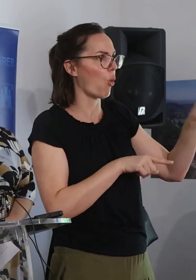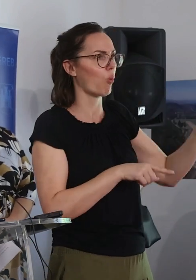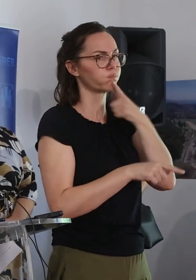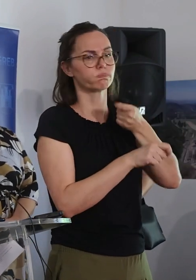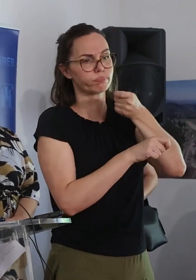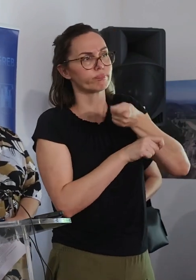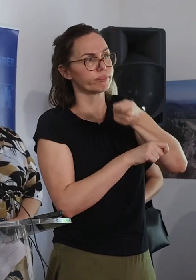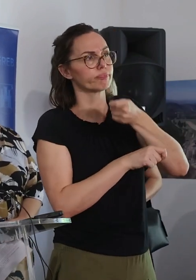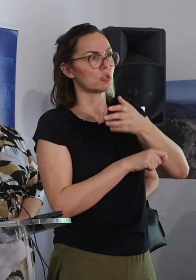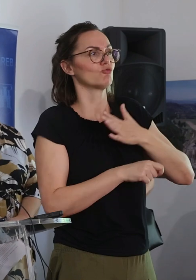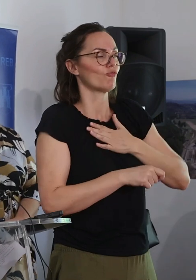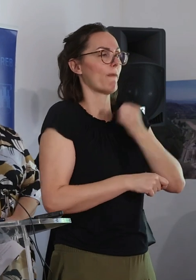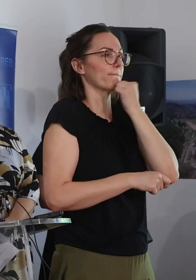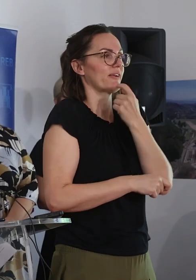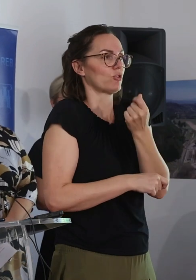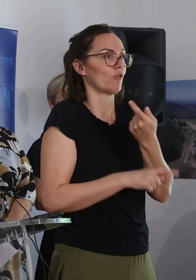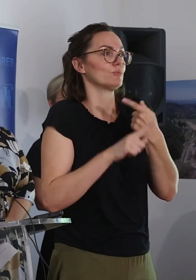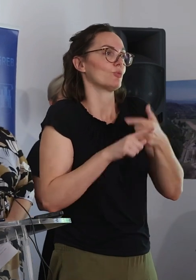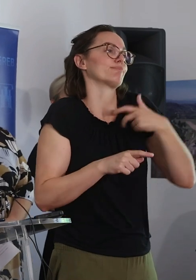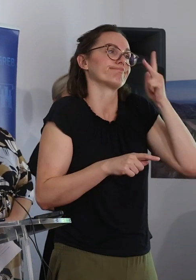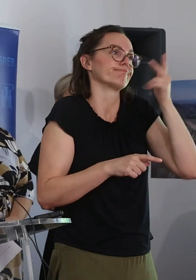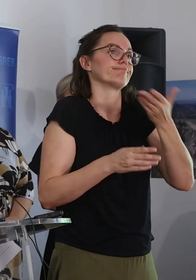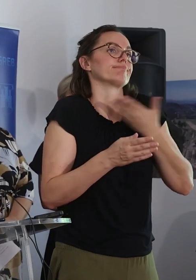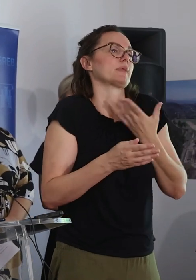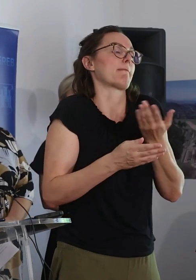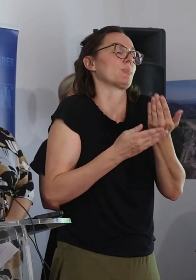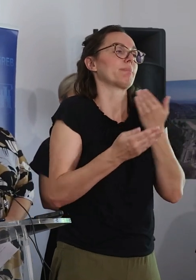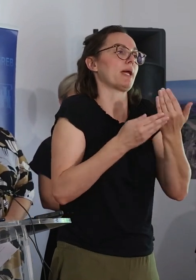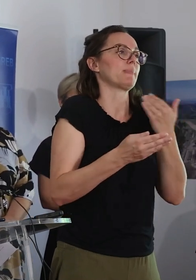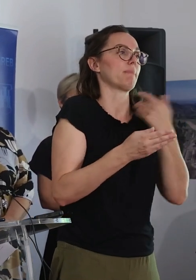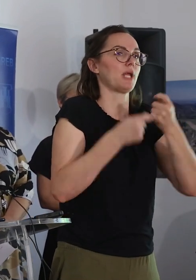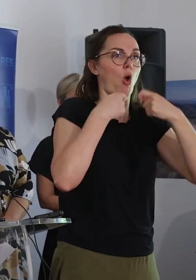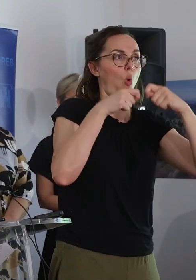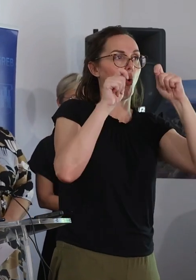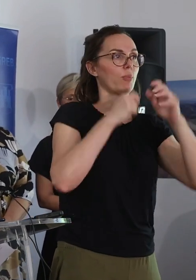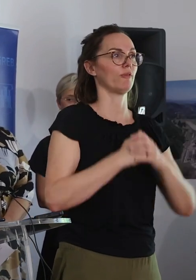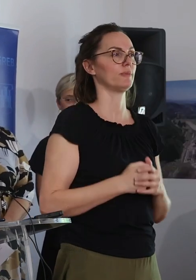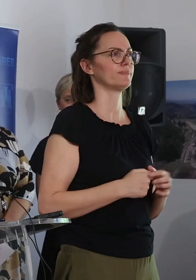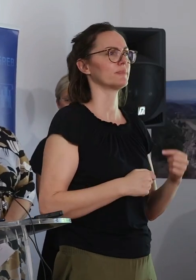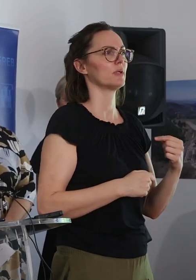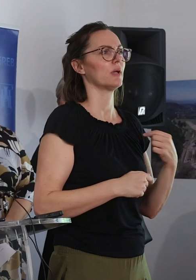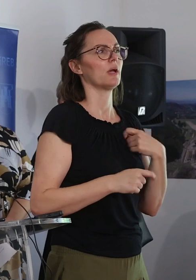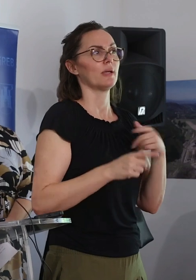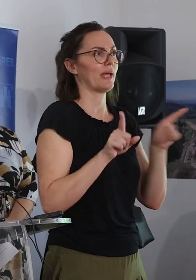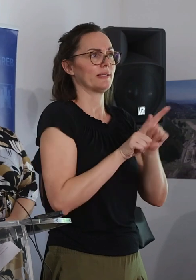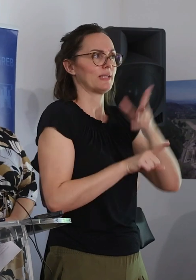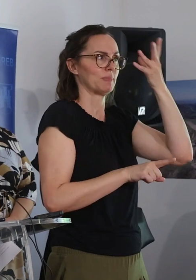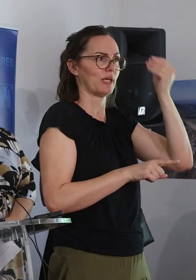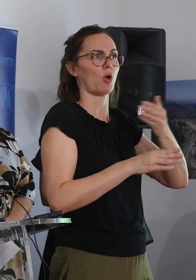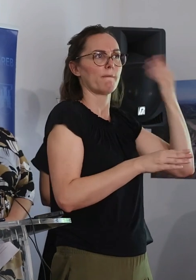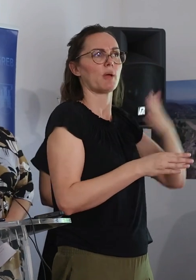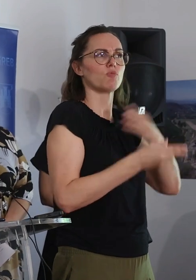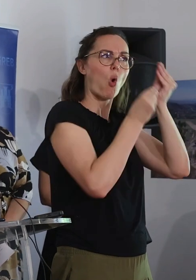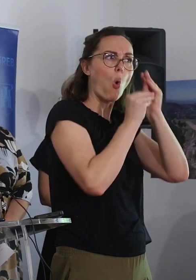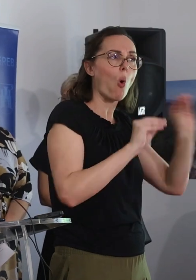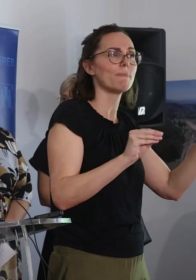koji su donirali svoj novac kako bi se što prije obnovio Arheološki muzej. Ja nisam zaboravio na svoje obačanje od prije godinu